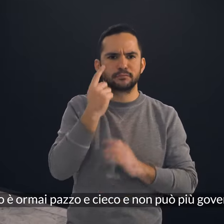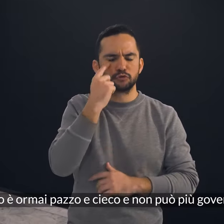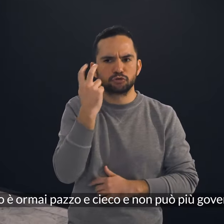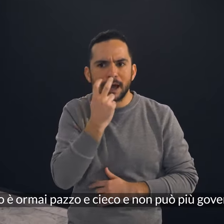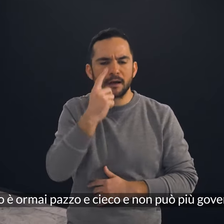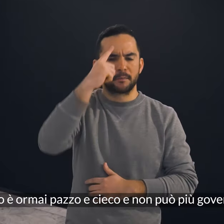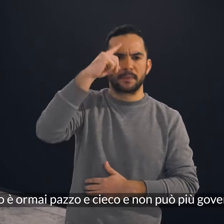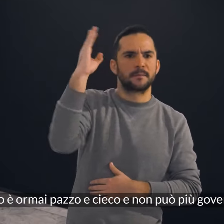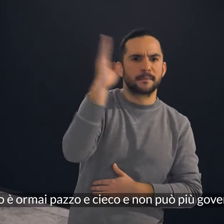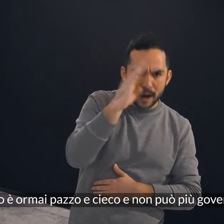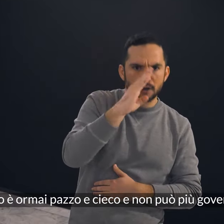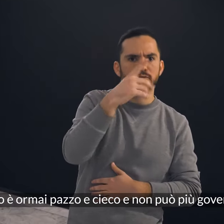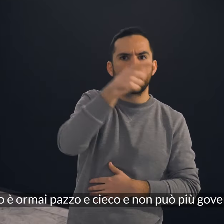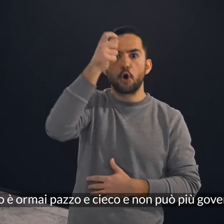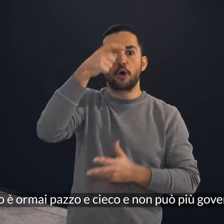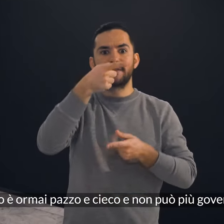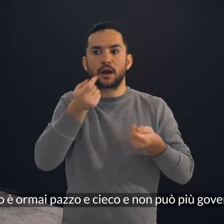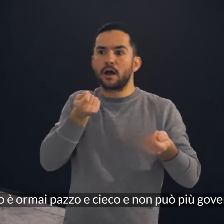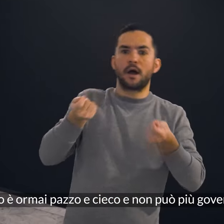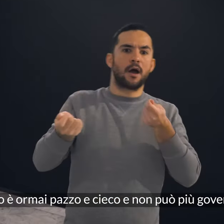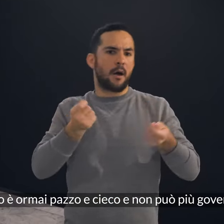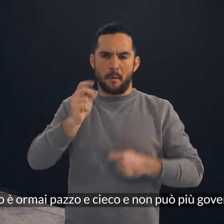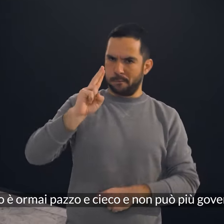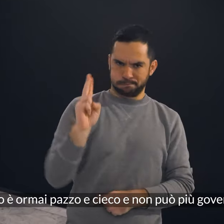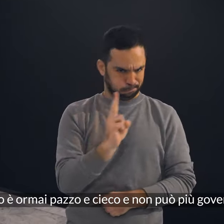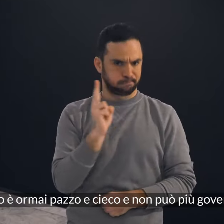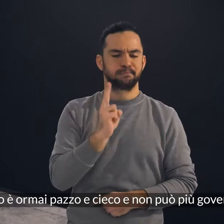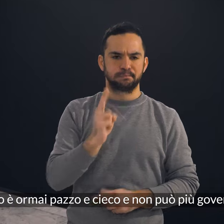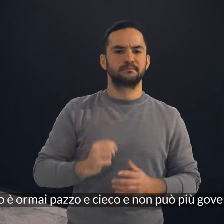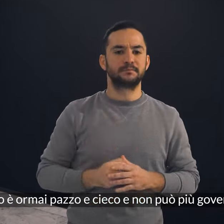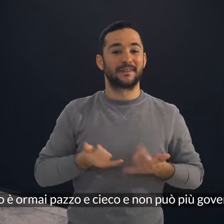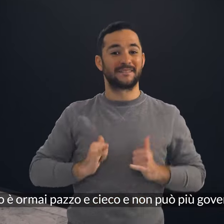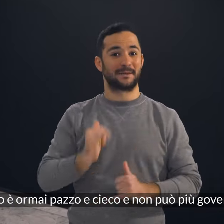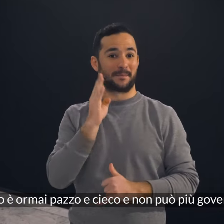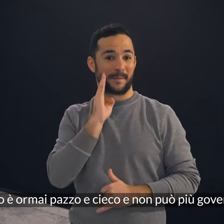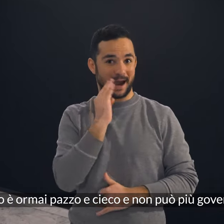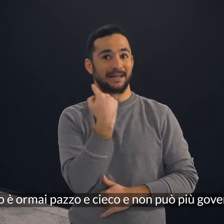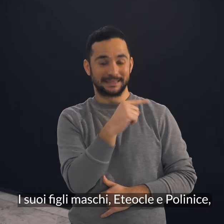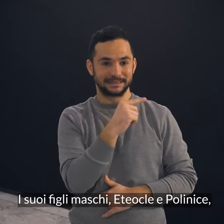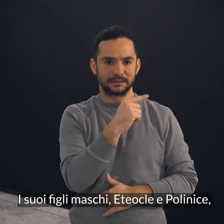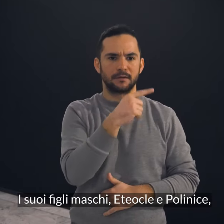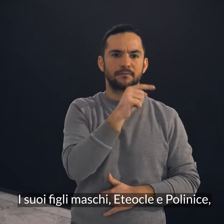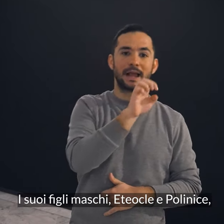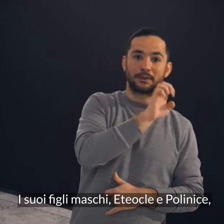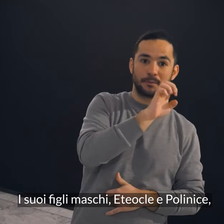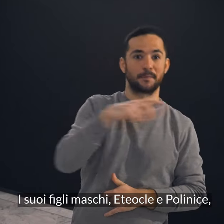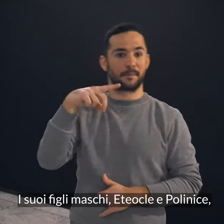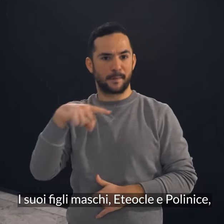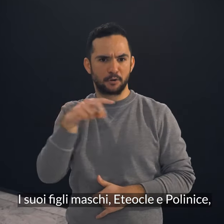Edipo è ormai pazzo e cieco e non può più governare. I suoi figli maschi,